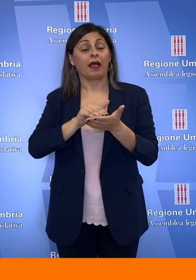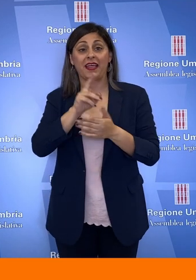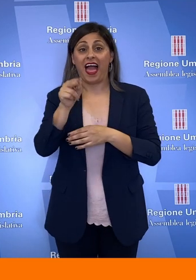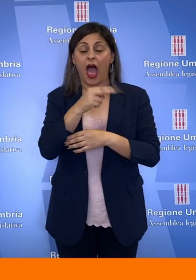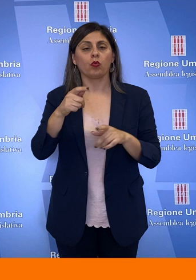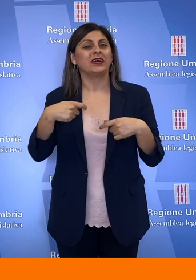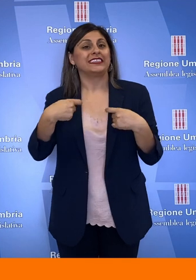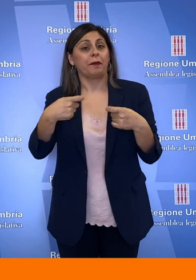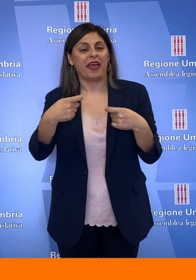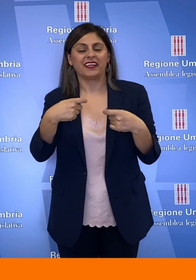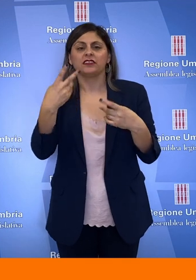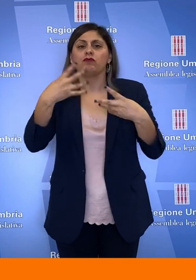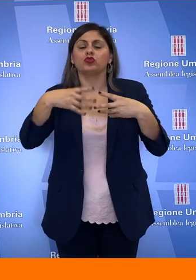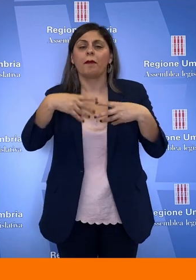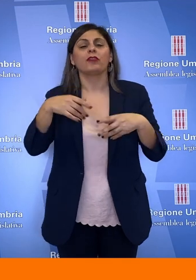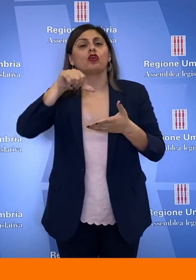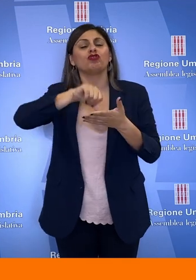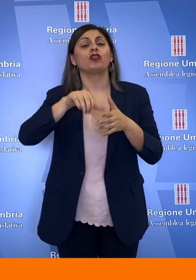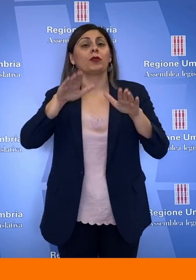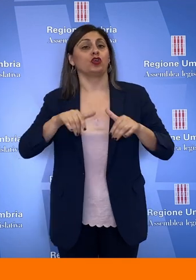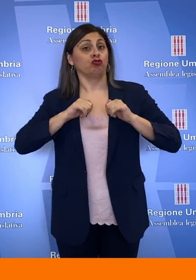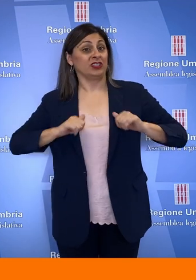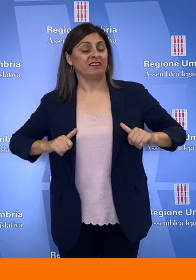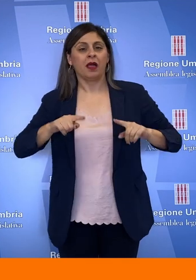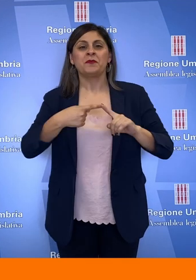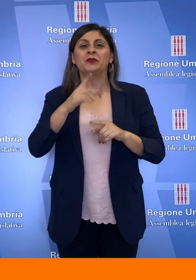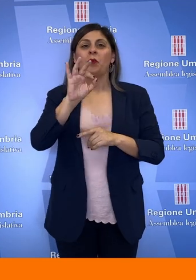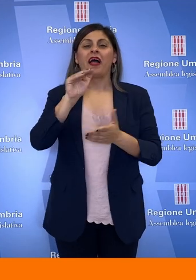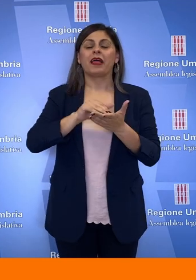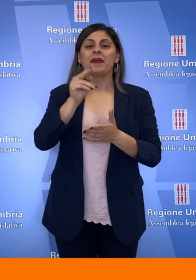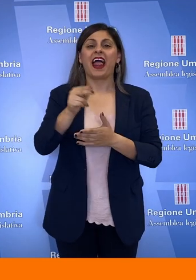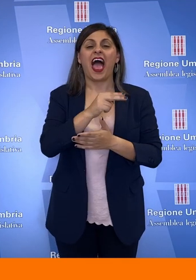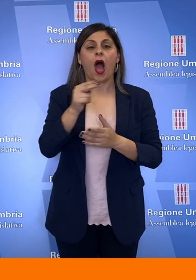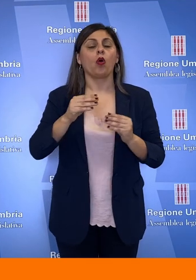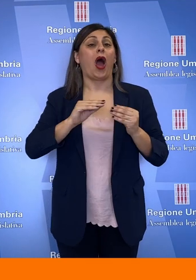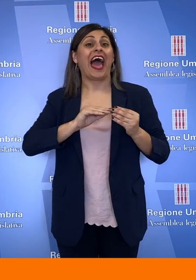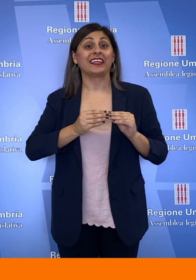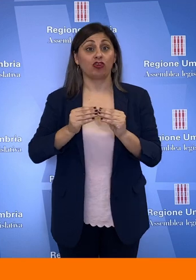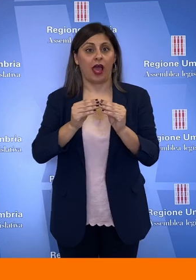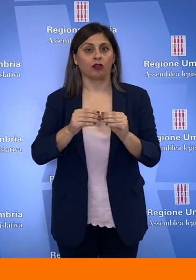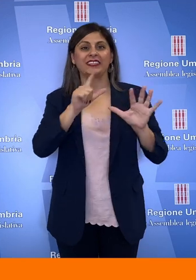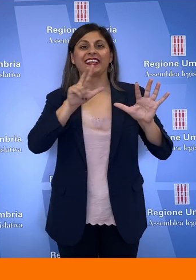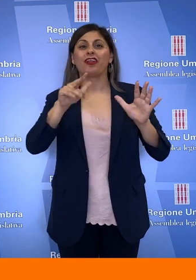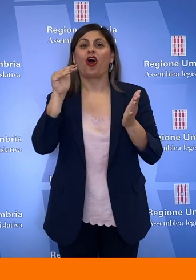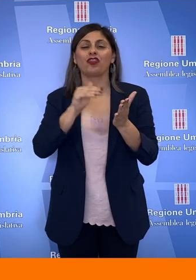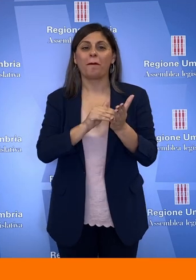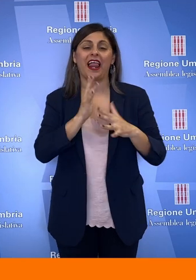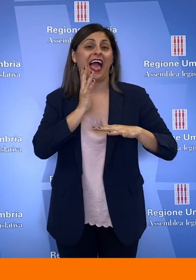funzionamento del centro di protezione civile e 50 mila euro per l'attigianato, 78 mila per interventi di